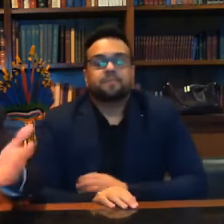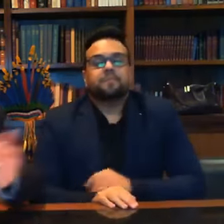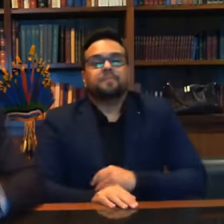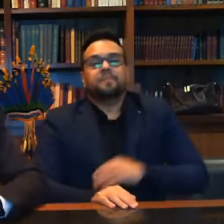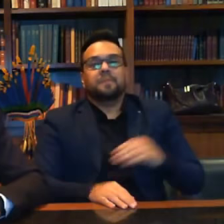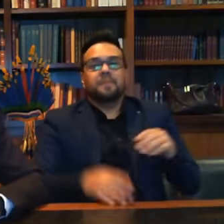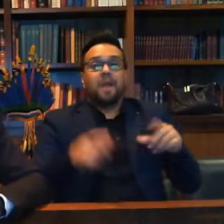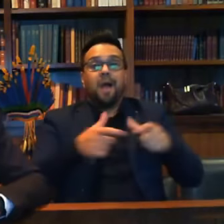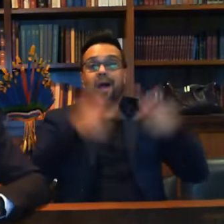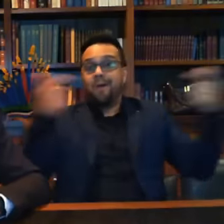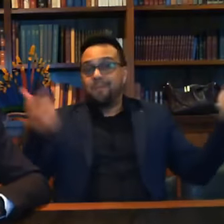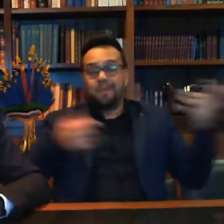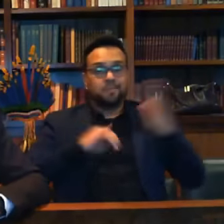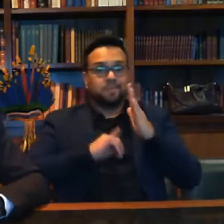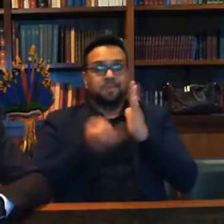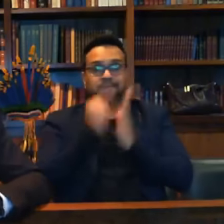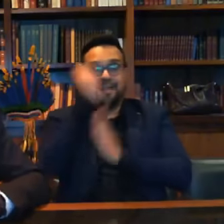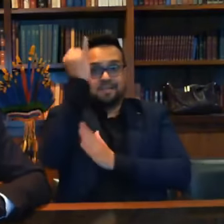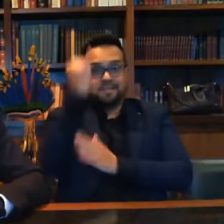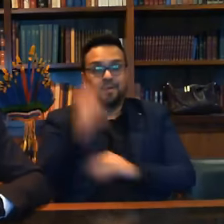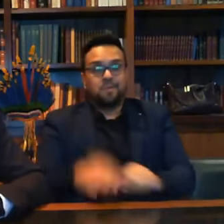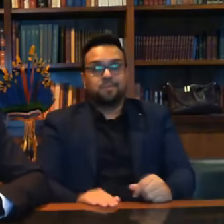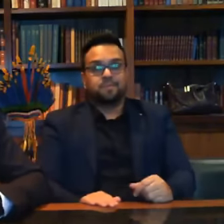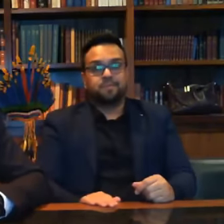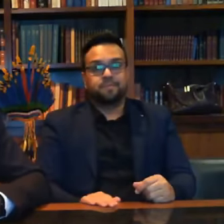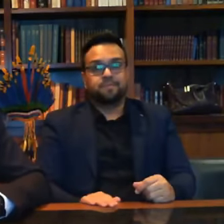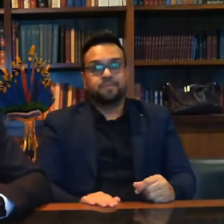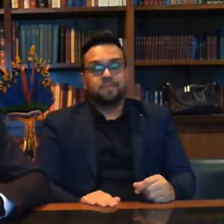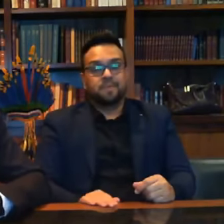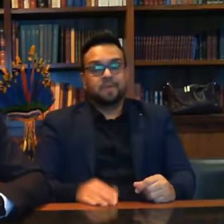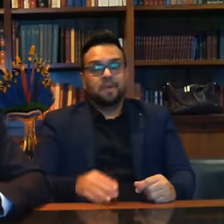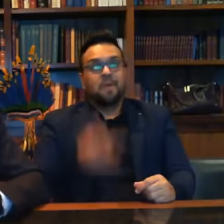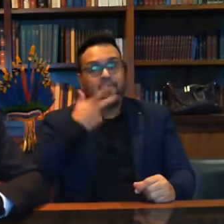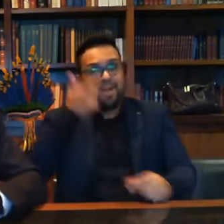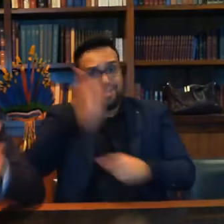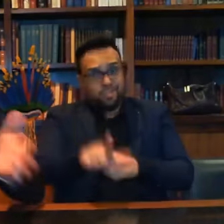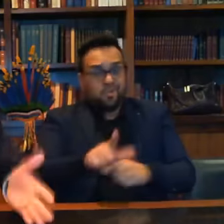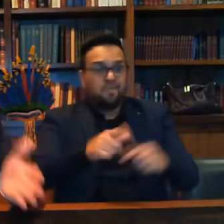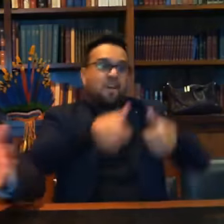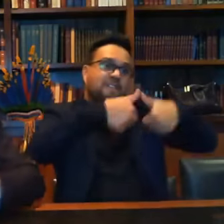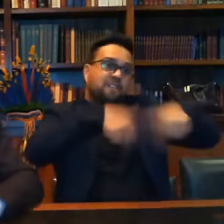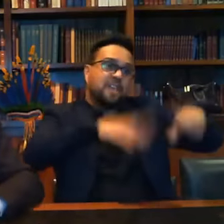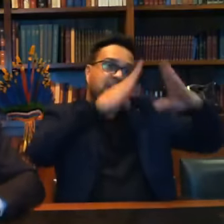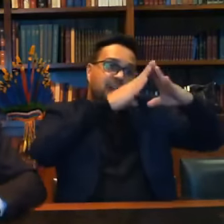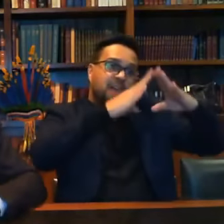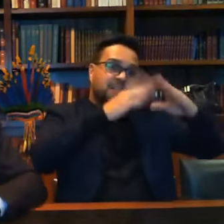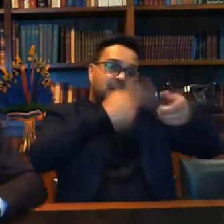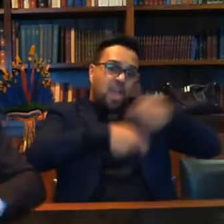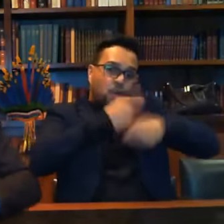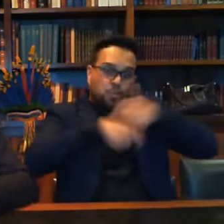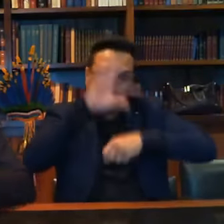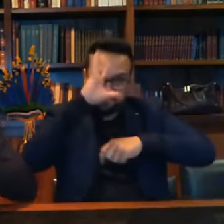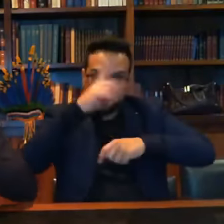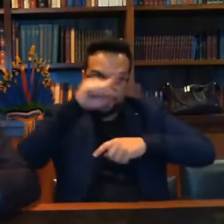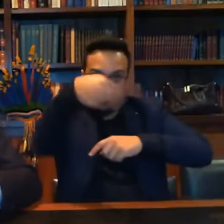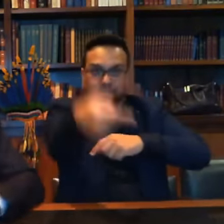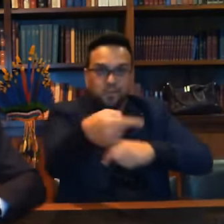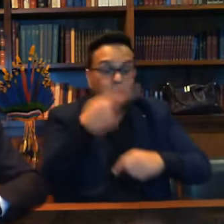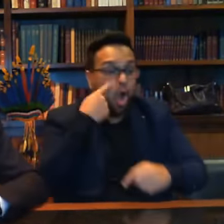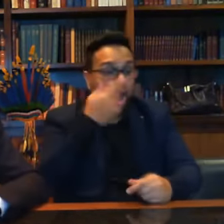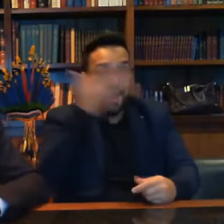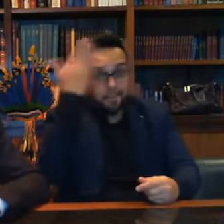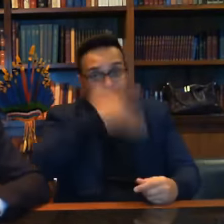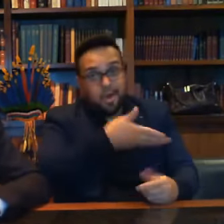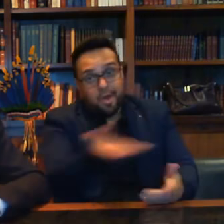aumento da inflação. Repito, fica em casa, economia te vê depois. estamos vendo a economia. Ela tem algo pior